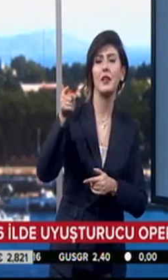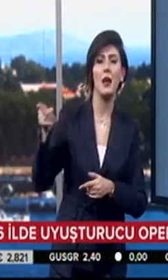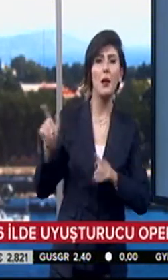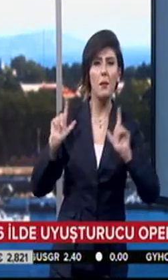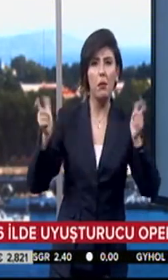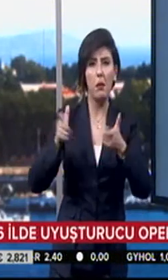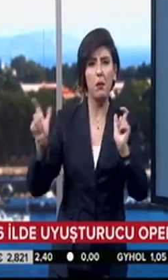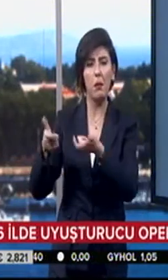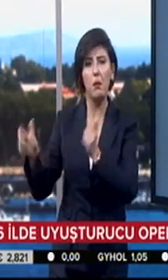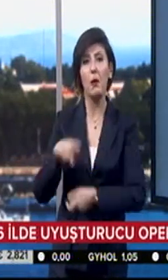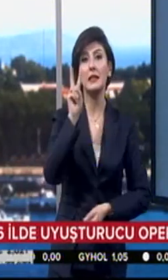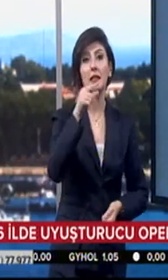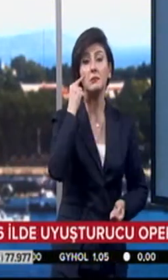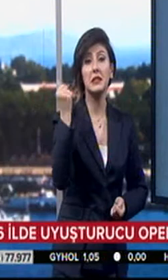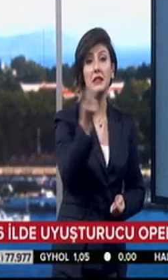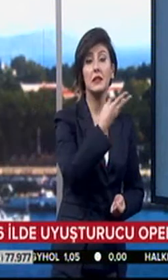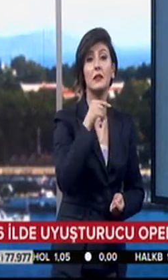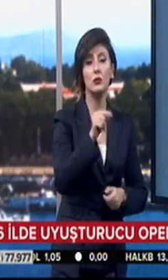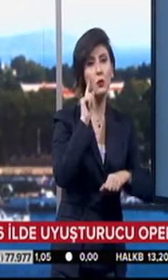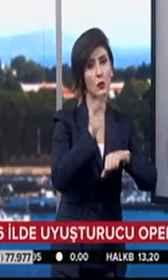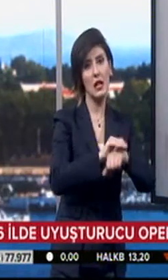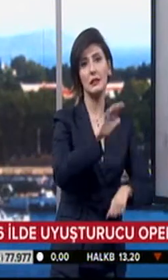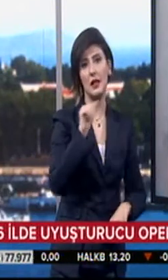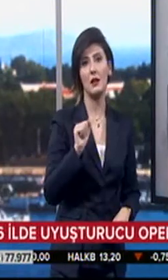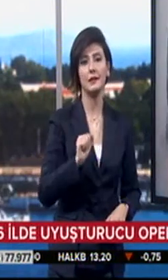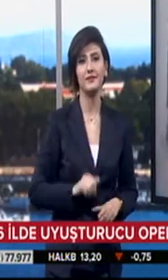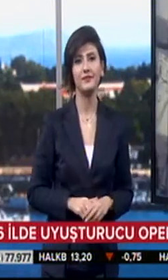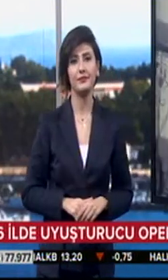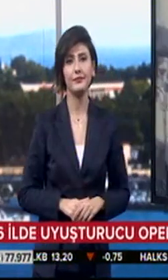polisler 22 kişiyi gözaltına aldı.